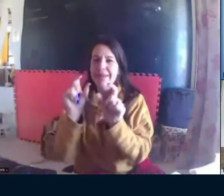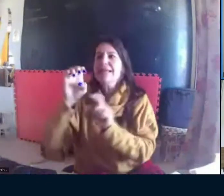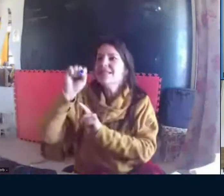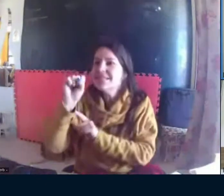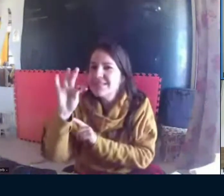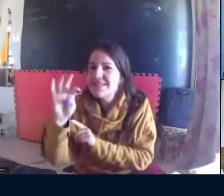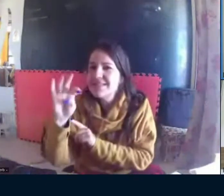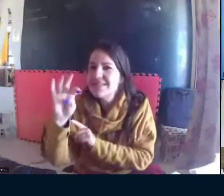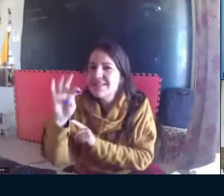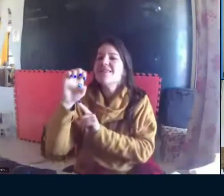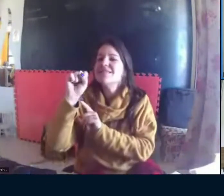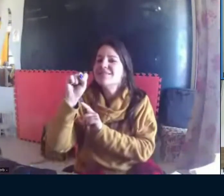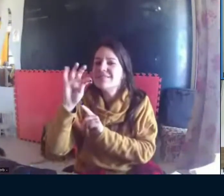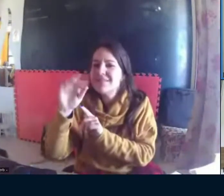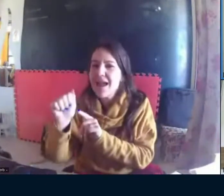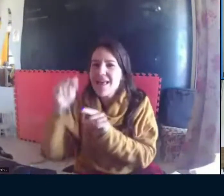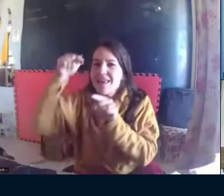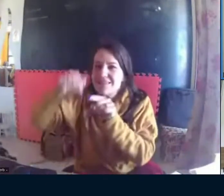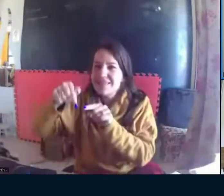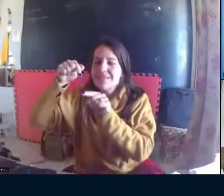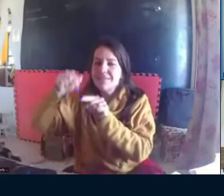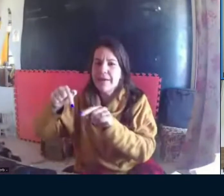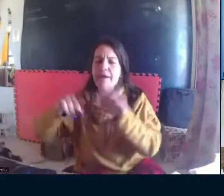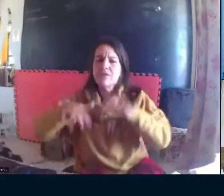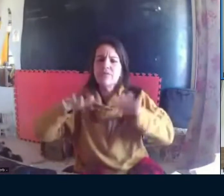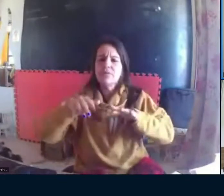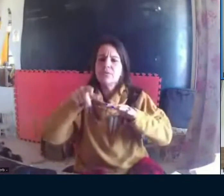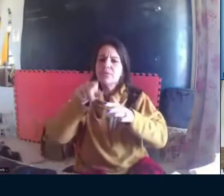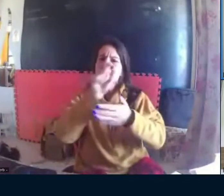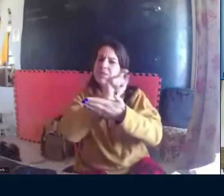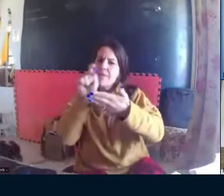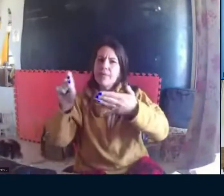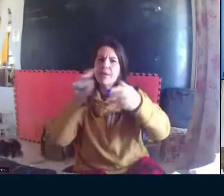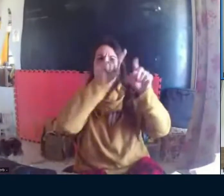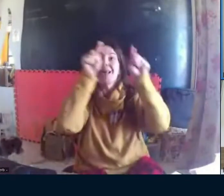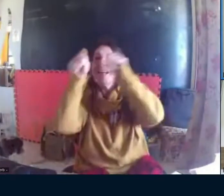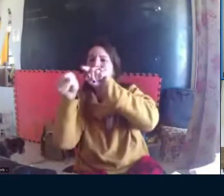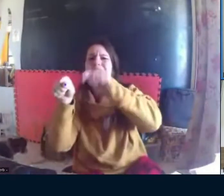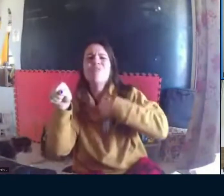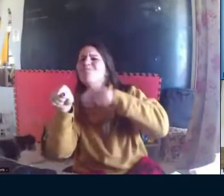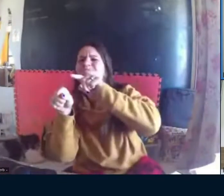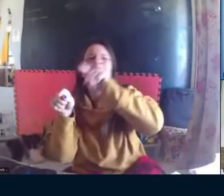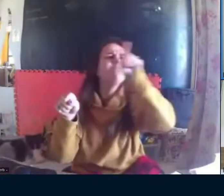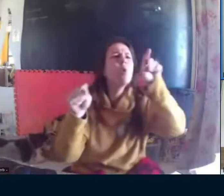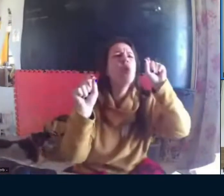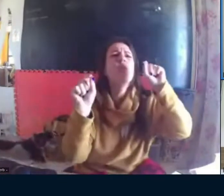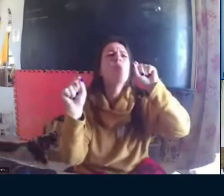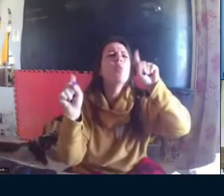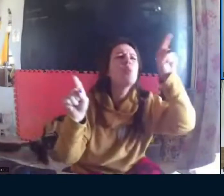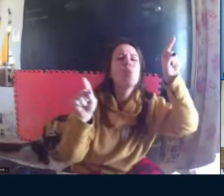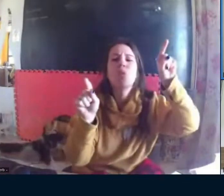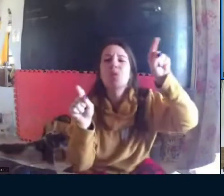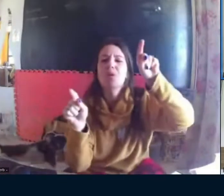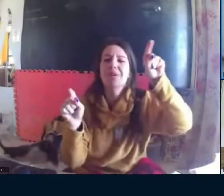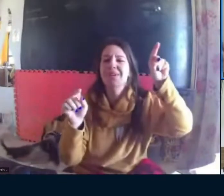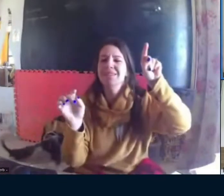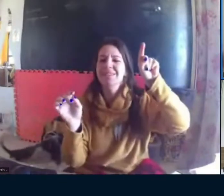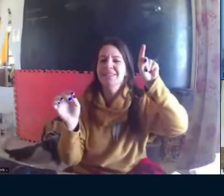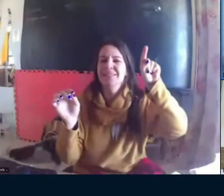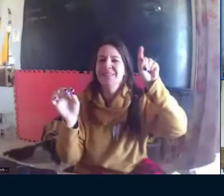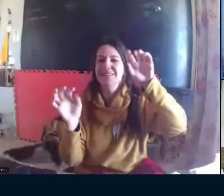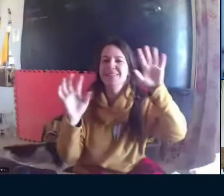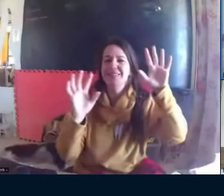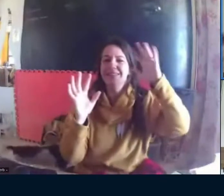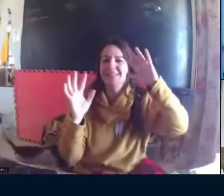uso de pronome demonstrativo, este, esta, essas marcações, quando você coloca,